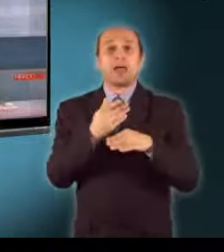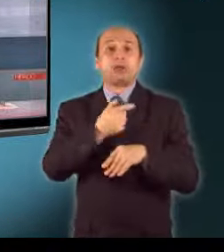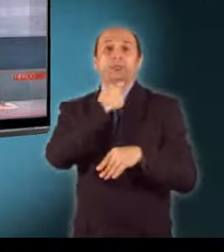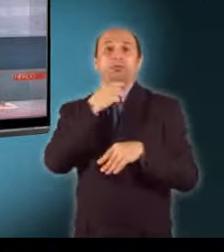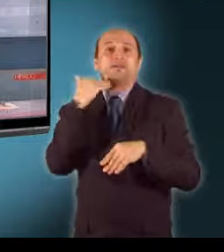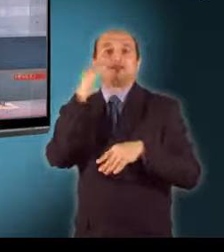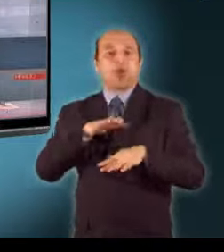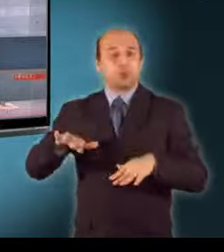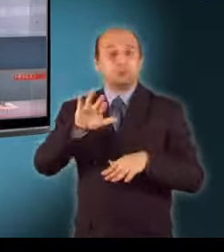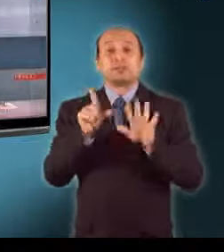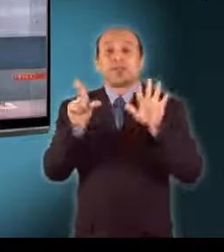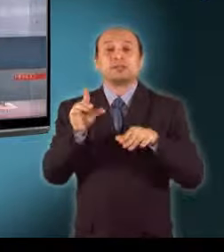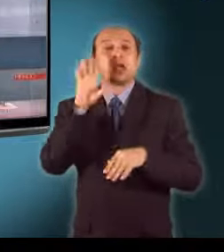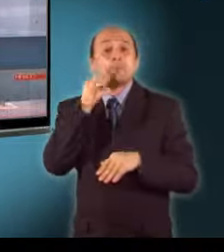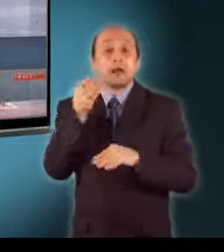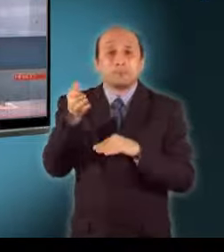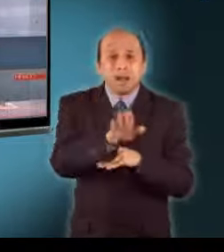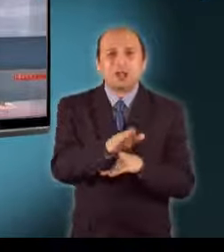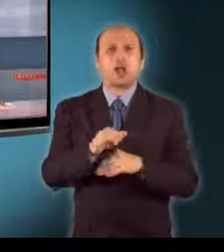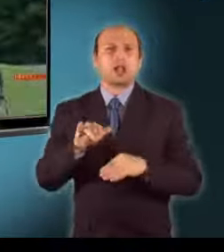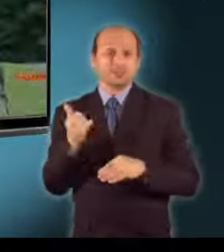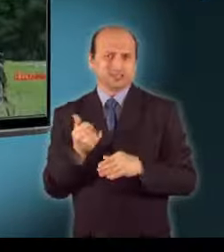heten meghaltak köztük egy argentin utazó.